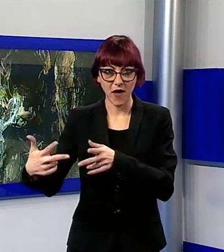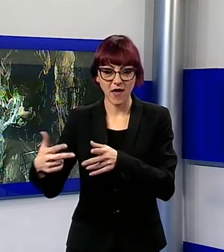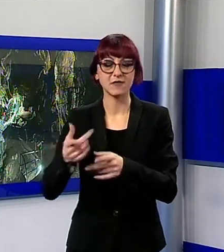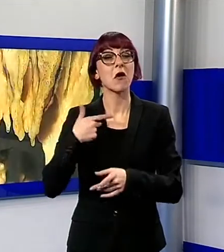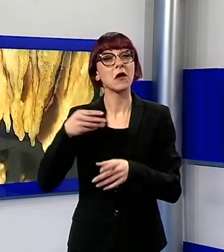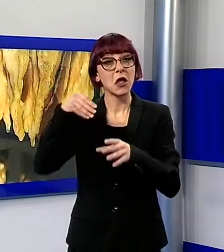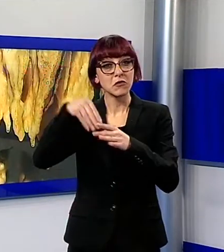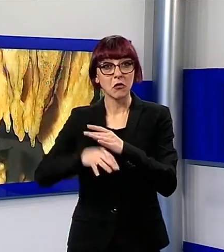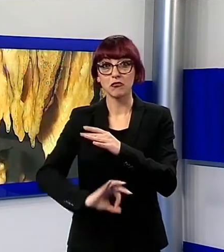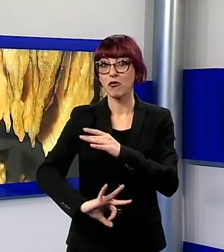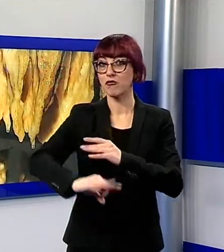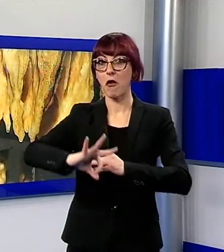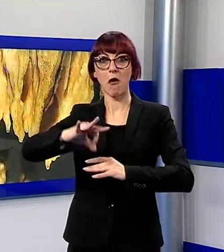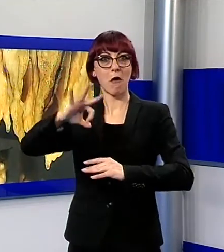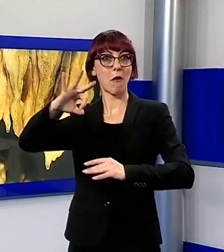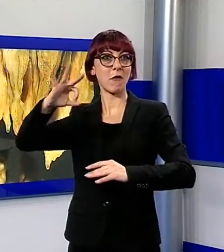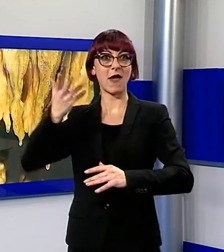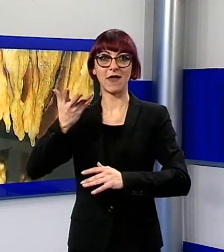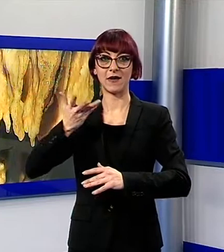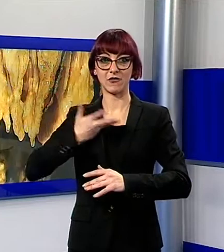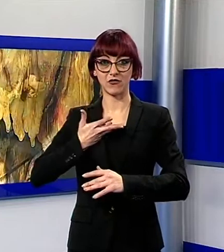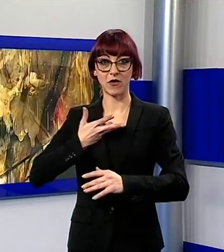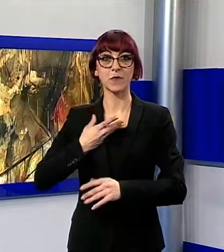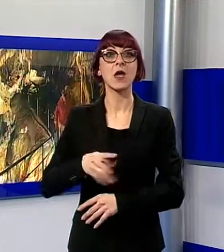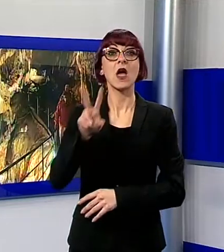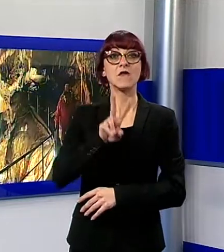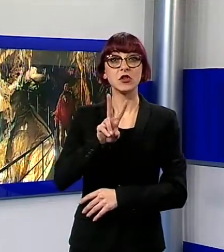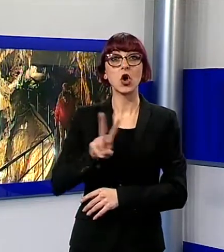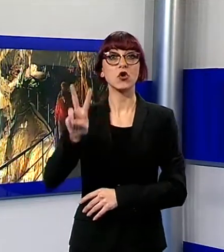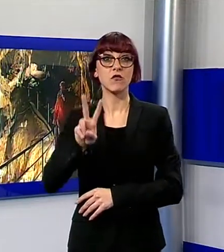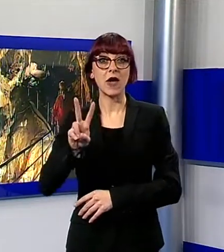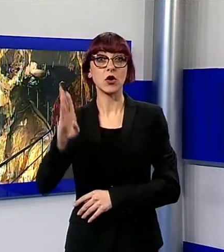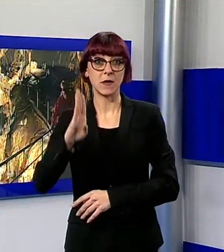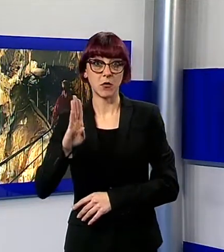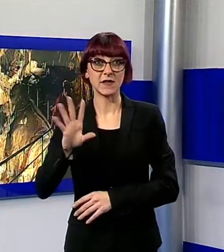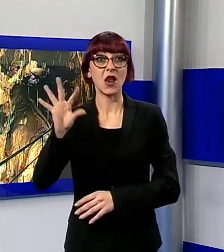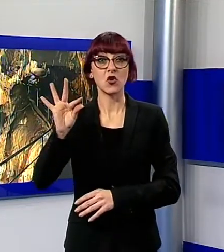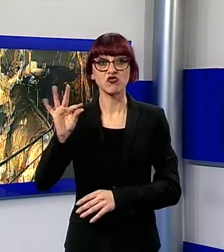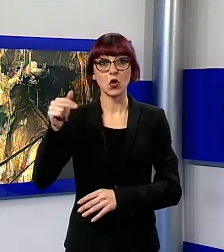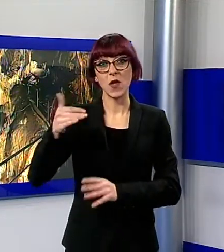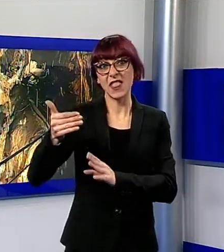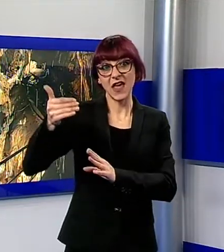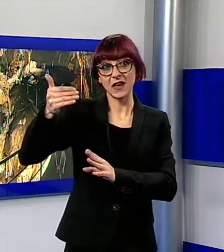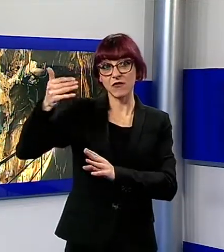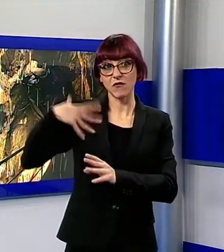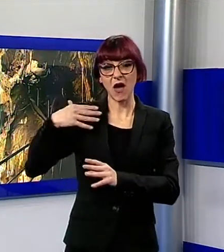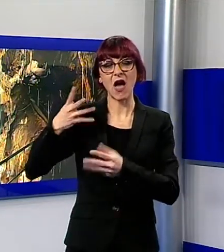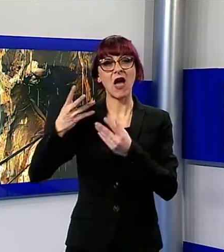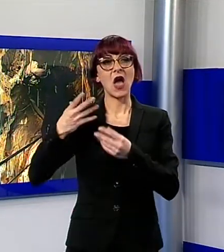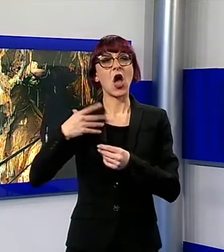ci ha regalato. 50 anni fa, Vittorio Vero Lebozzello aveva visitato più di 400 cavità carsiche, prima di scoprire quella